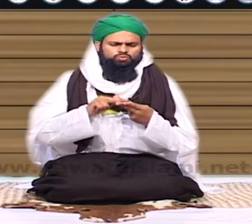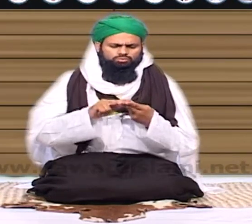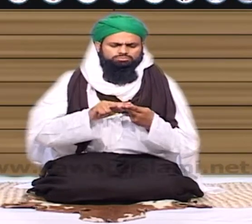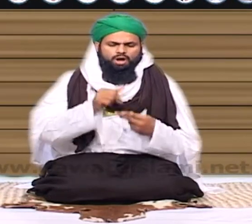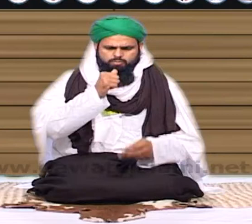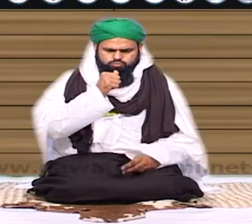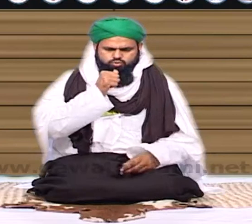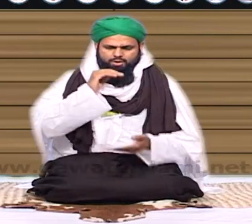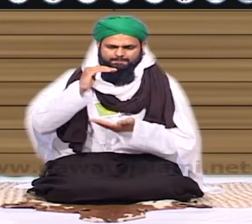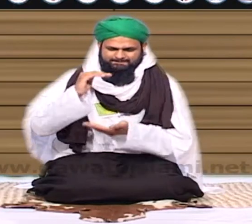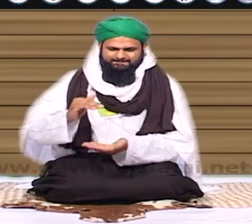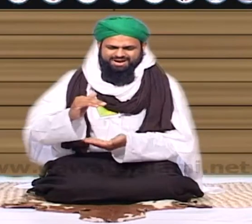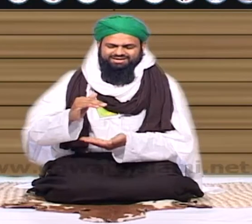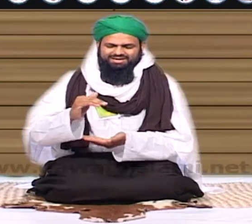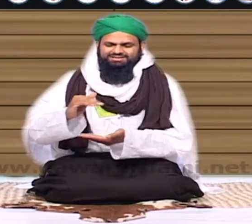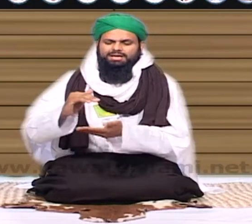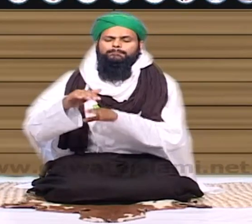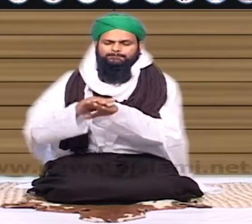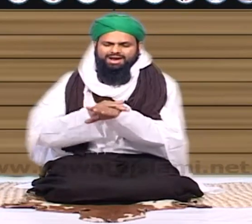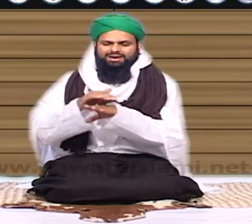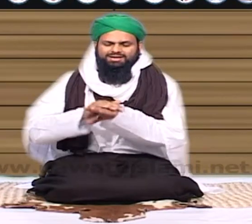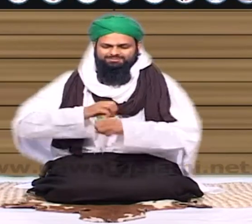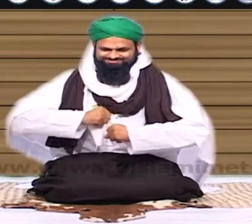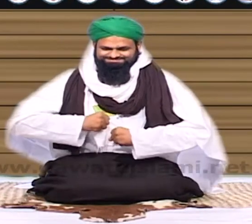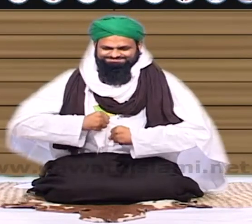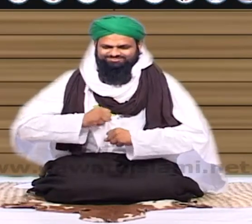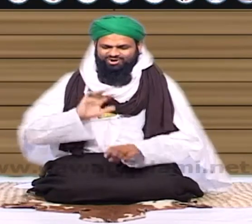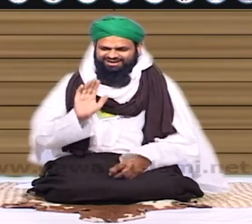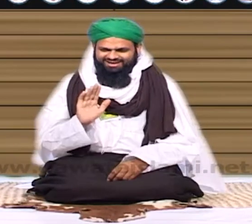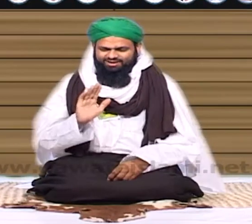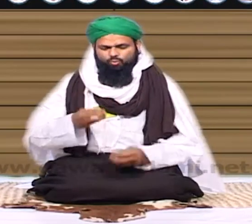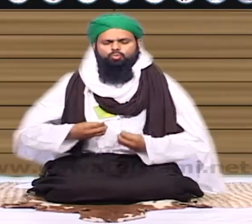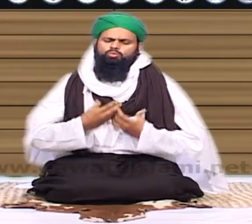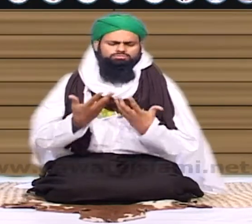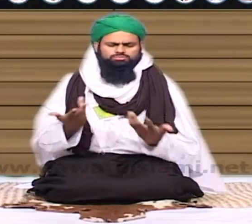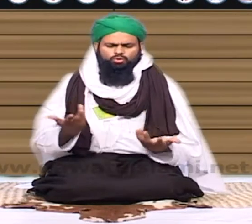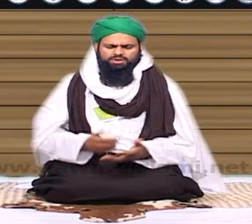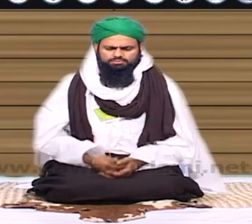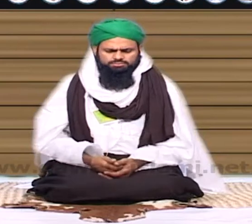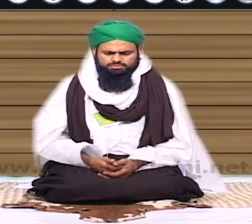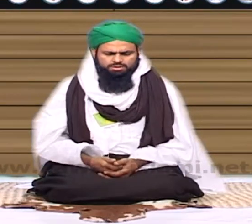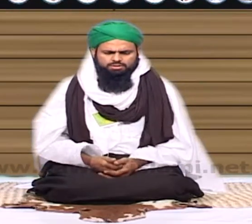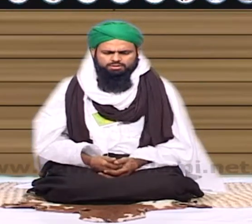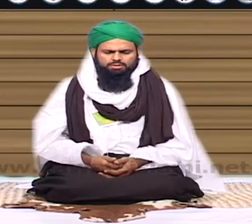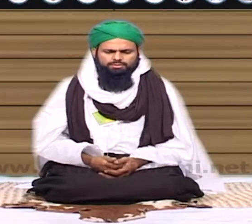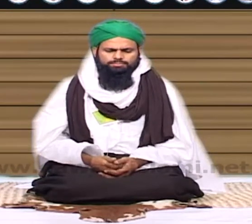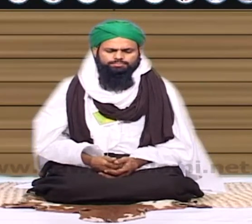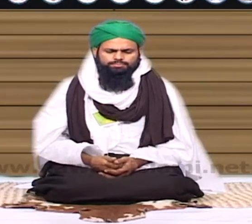تعلقات جیسے باپ اپنے چھوٹے سے بیٹے ہوگے تھا موٹے پیار سے کہہ دے تو ہو سکتا ہے اس کا دل نہ دکھے استاد اپنے شاگرف کو